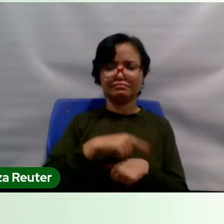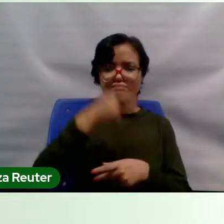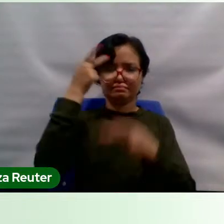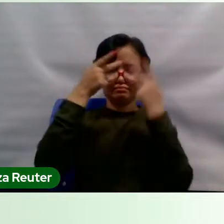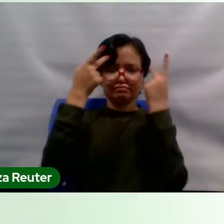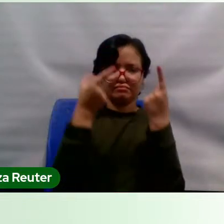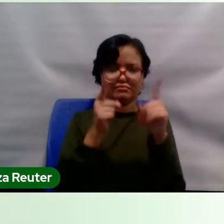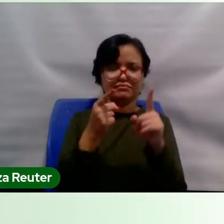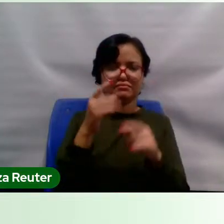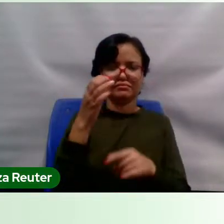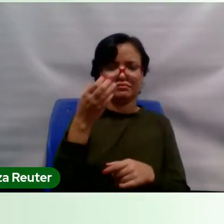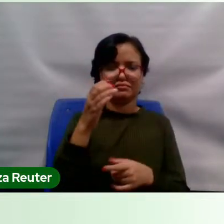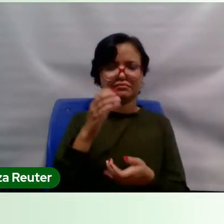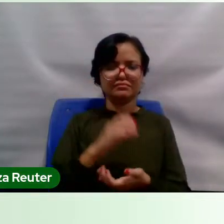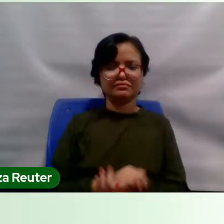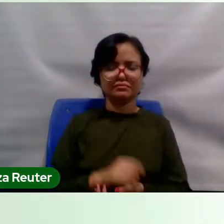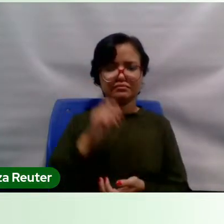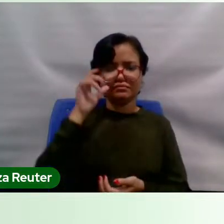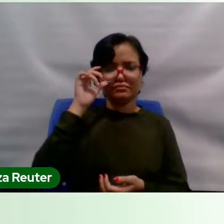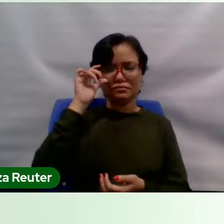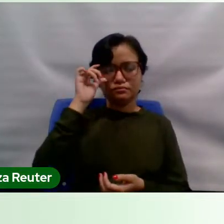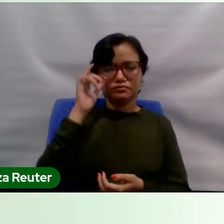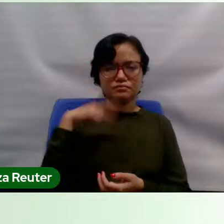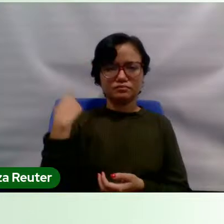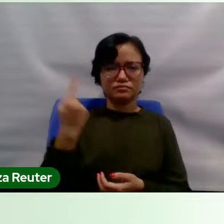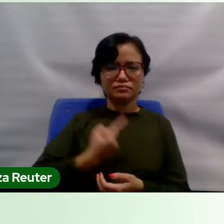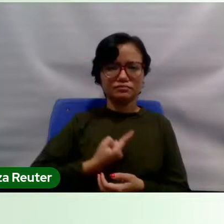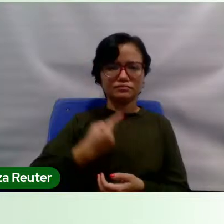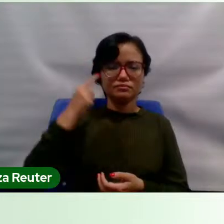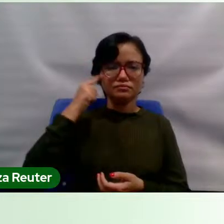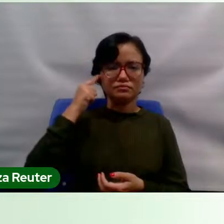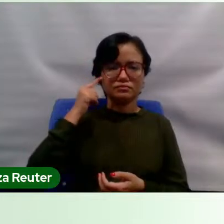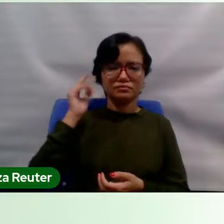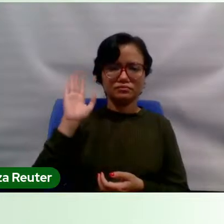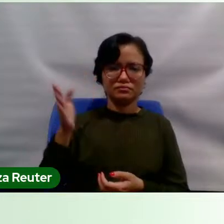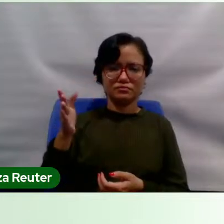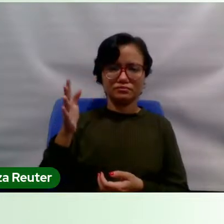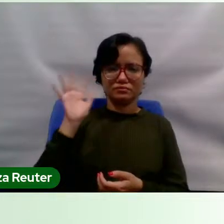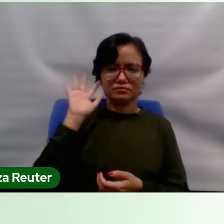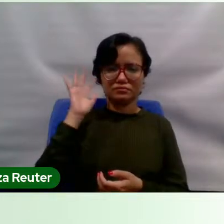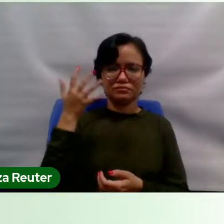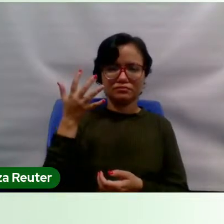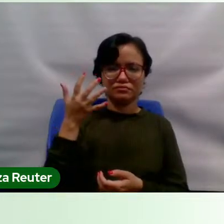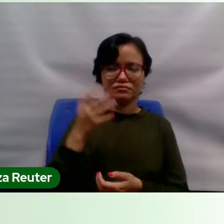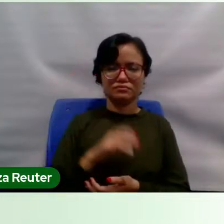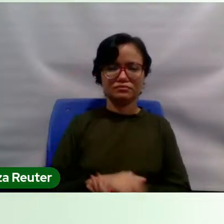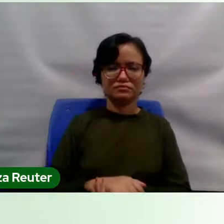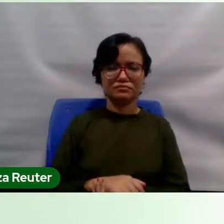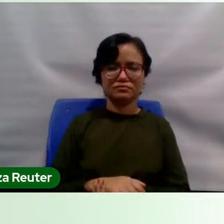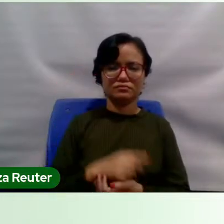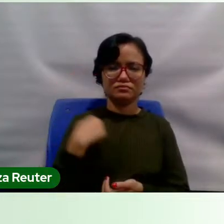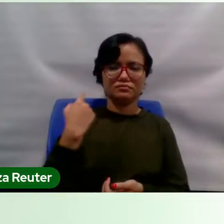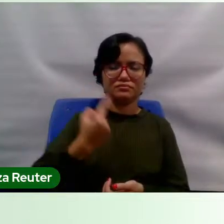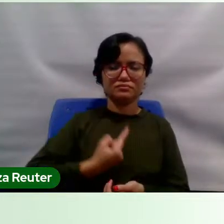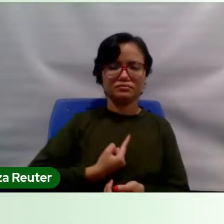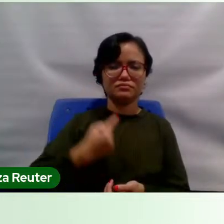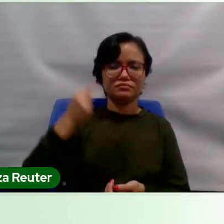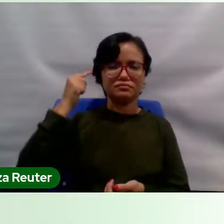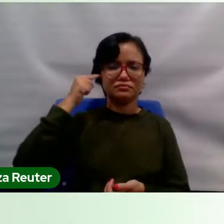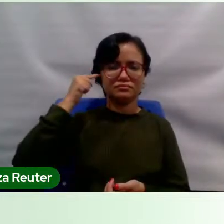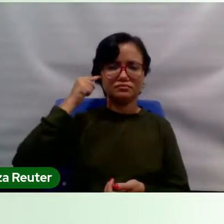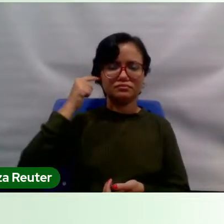aí, uma questão que nós pensávamos que já tínhamos ultrapassado, que nós pensávamos